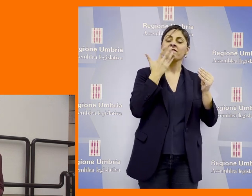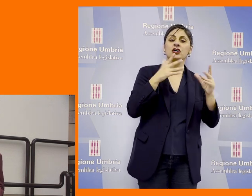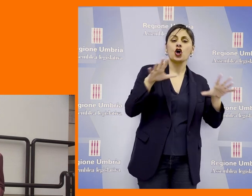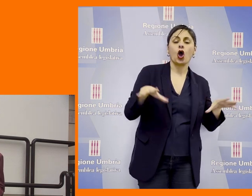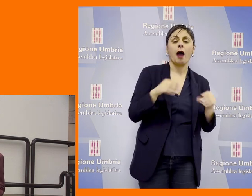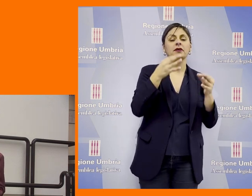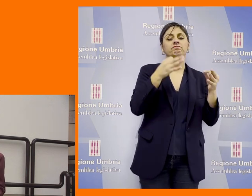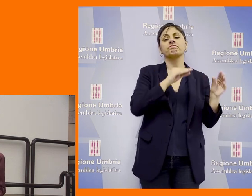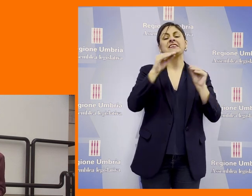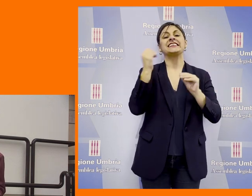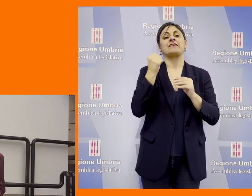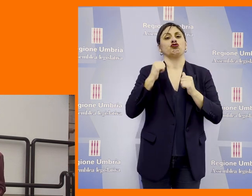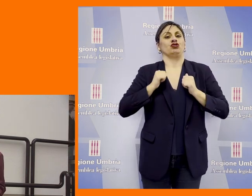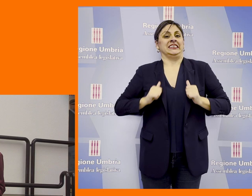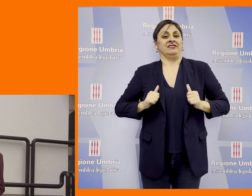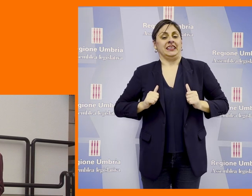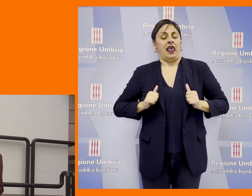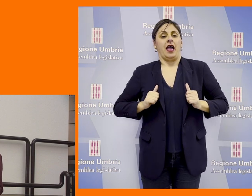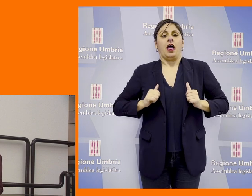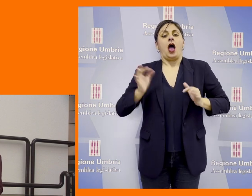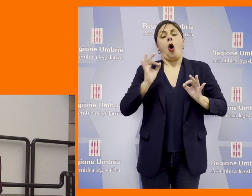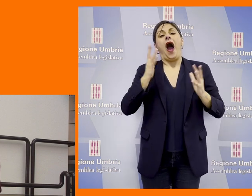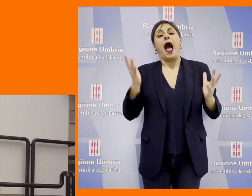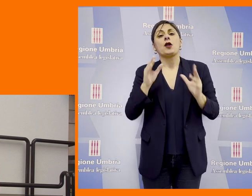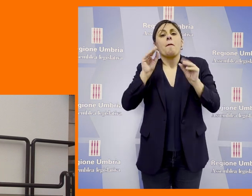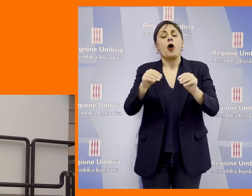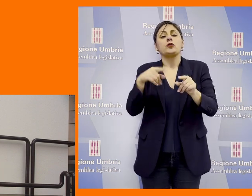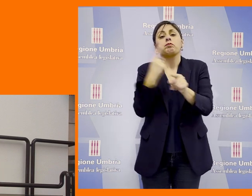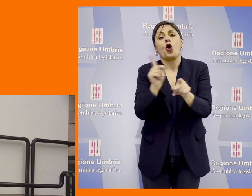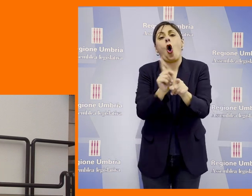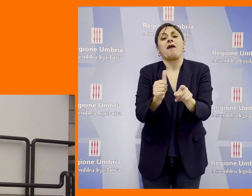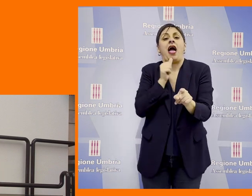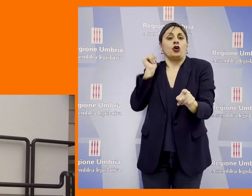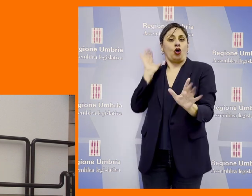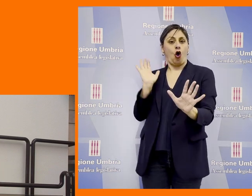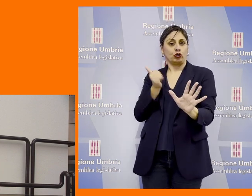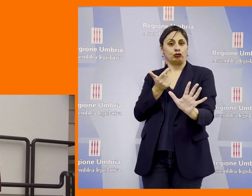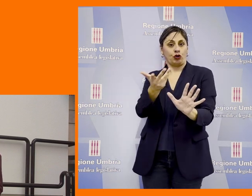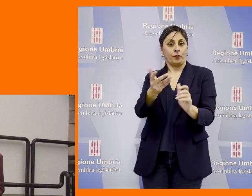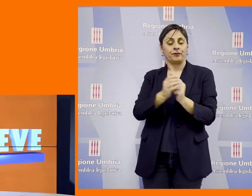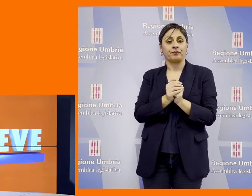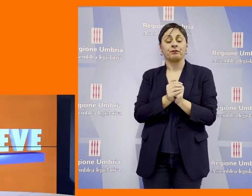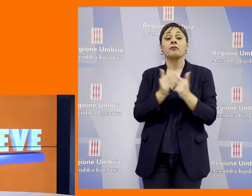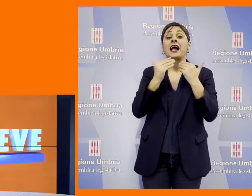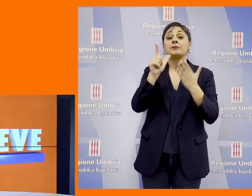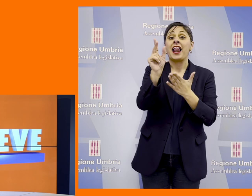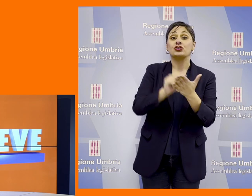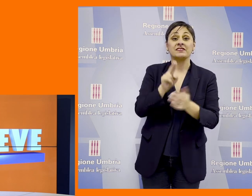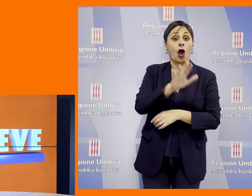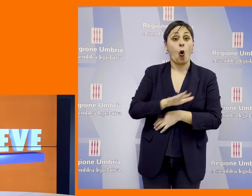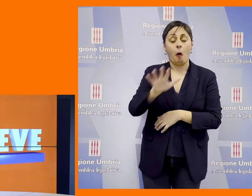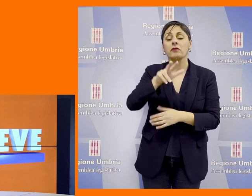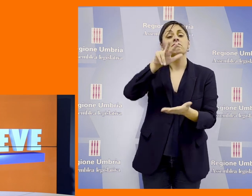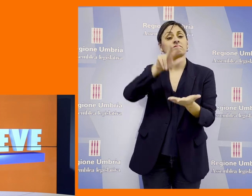di intraprendere il servizio civile o quantomeno gli stessi posti dell'anno precedente l'assemblea